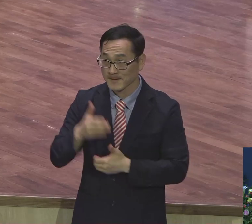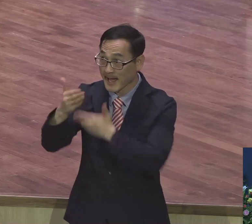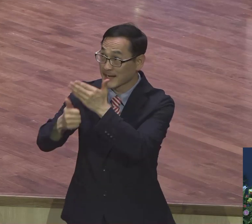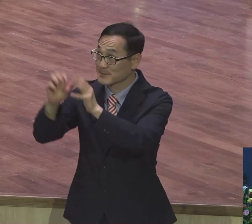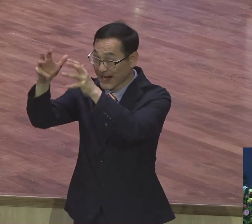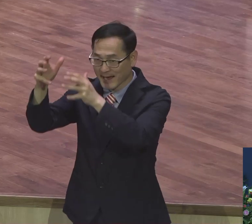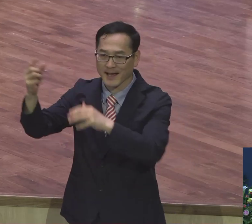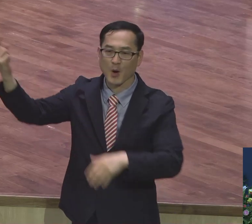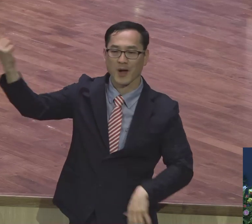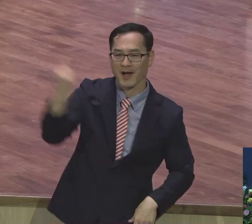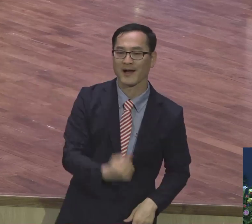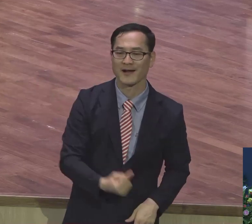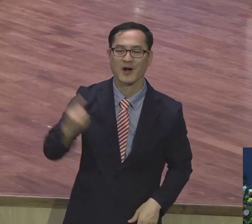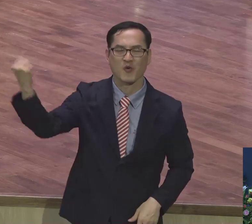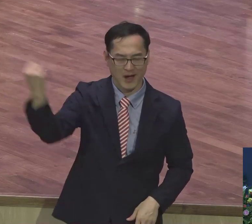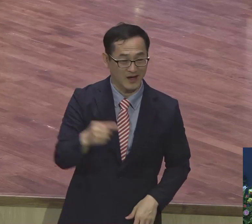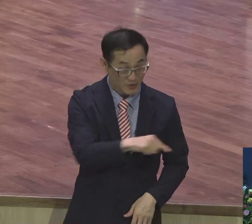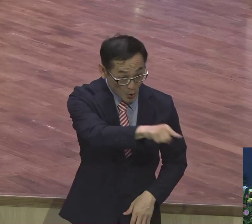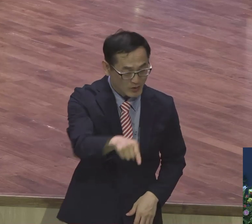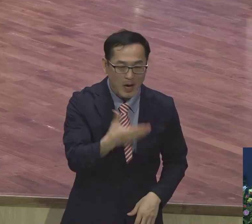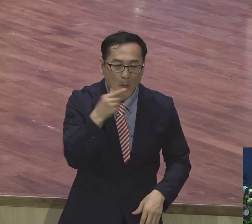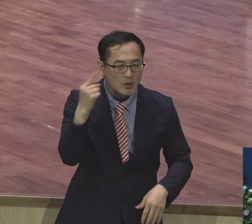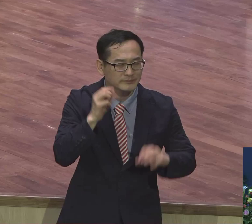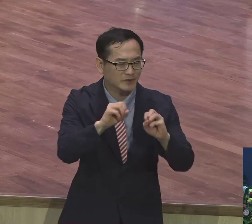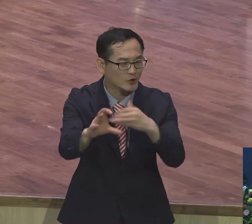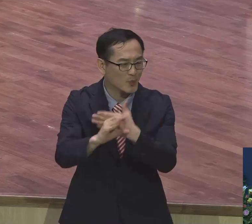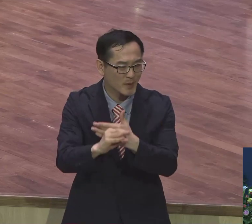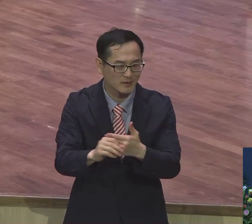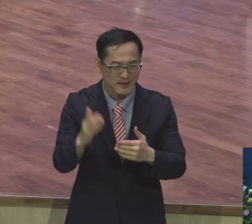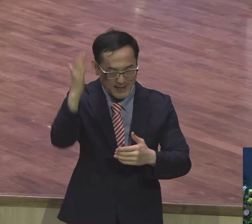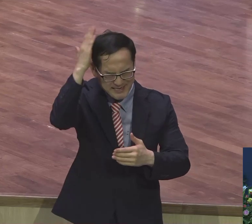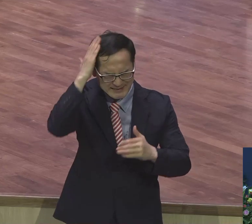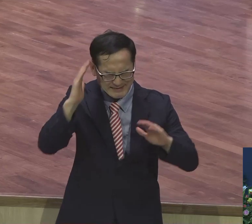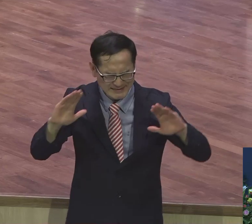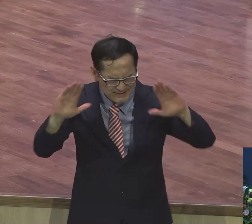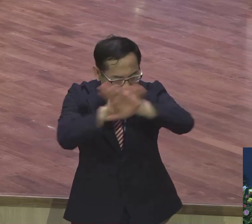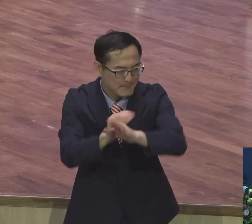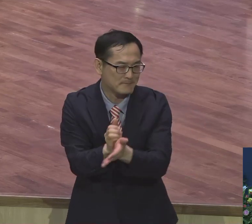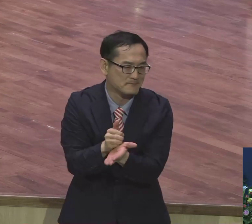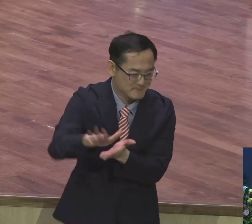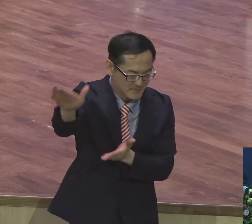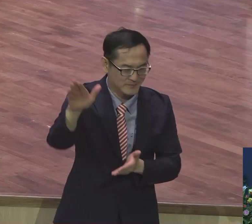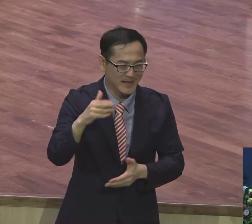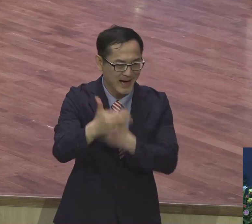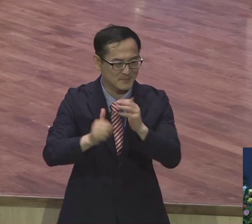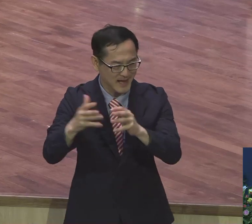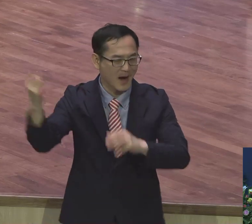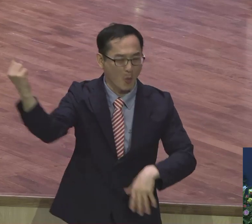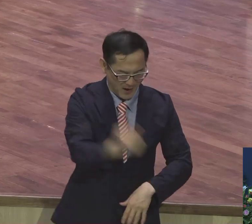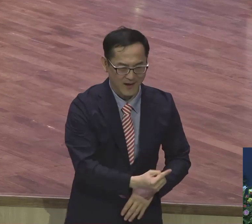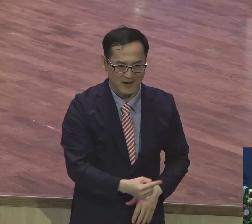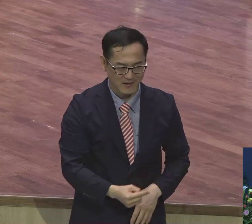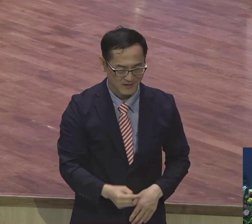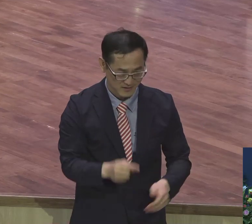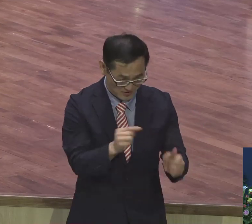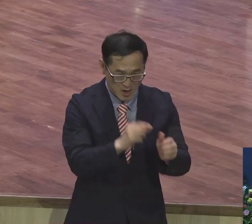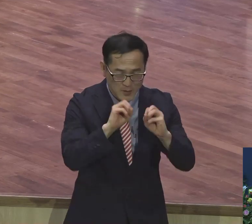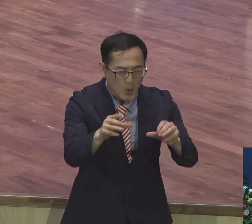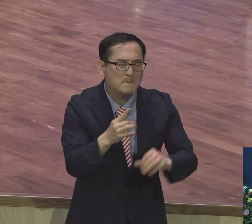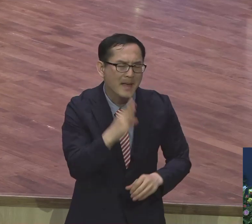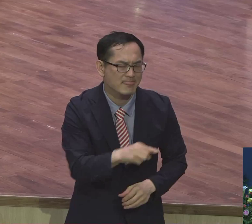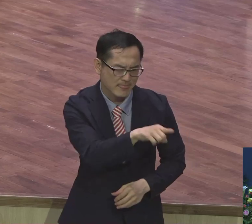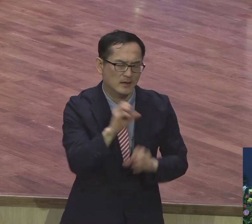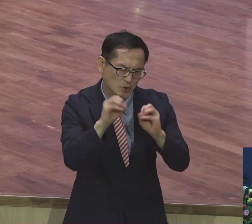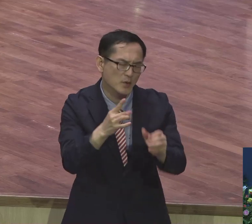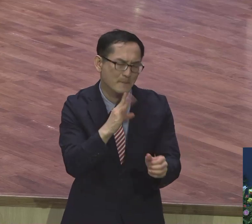말씀하고 있어요. 너희가 가면 허감이 꺾이고 하나님 나라 임하게 된다. 걱정하지 마라. 마가복 16장